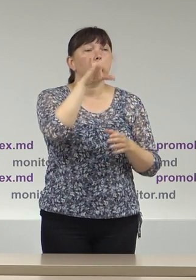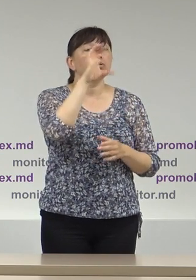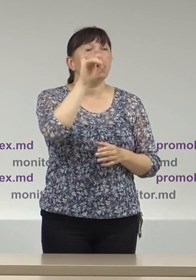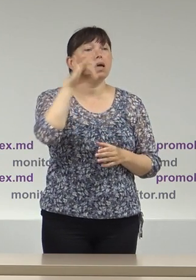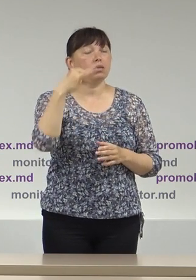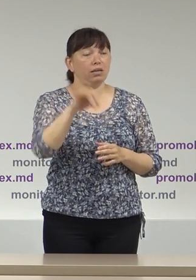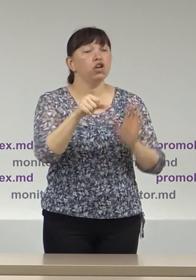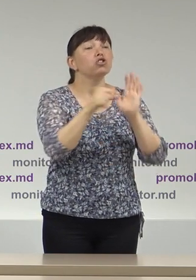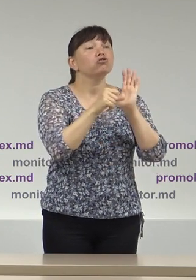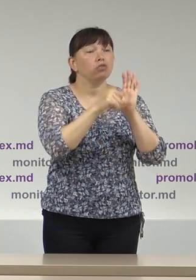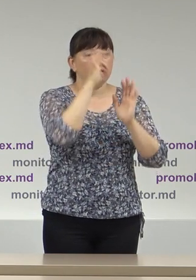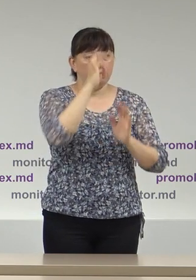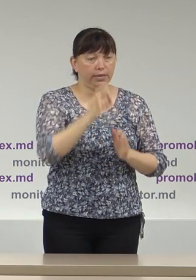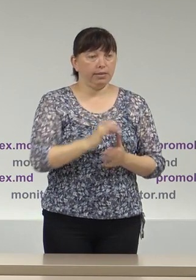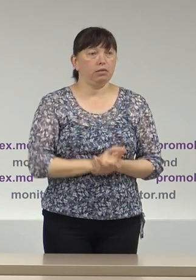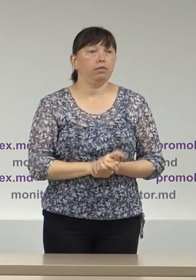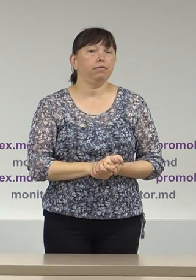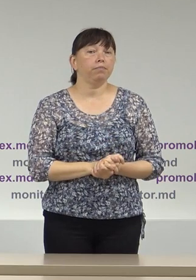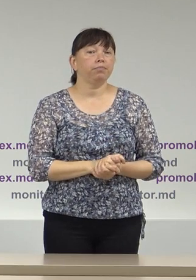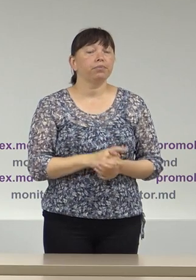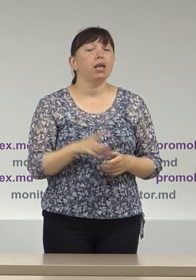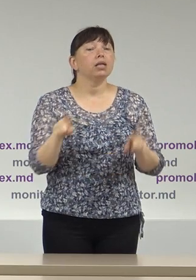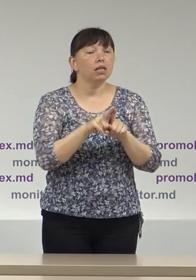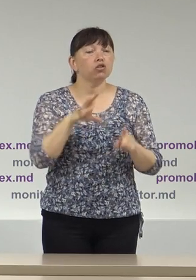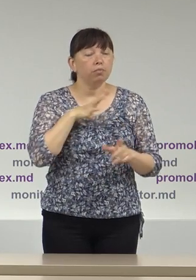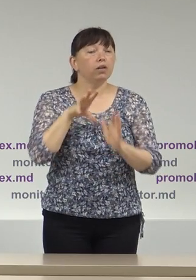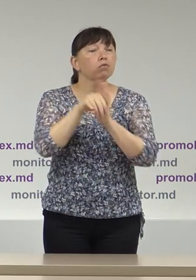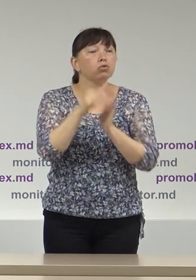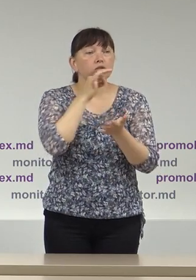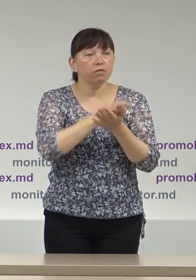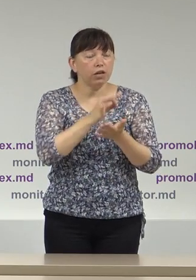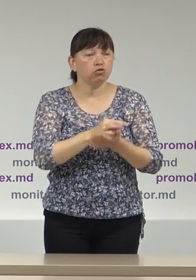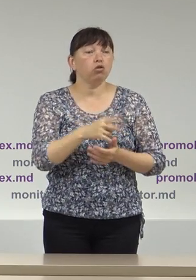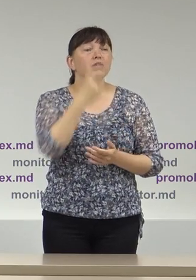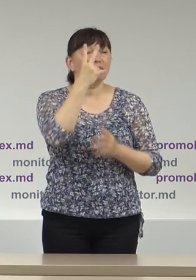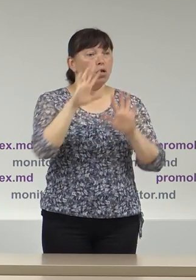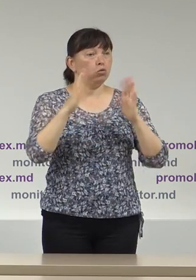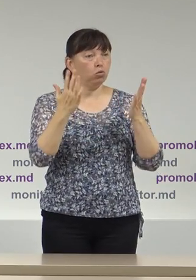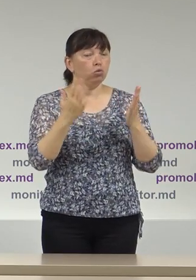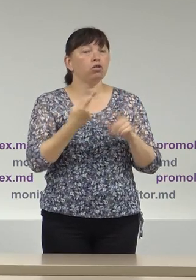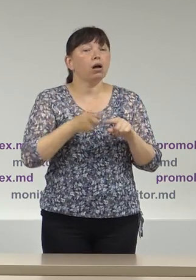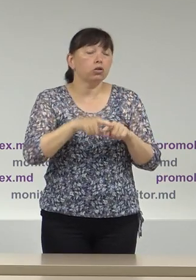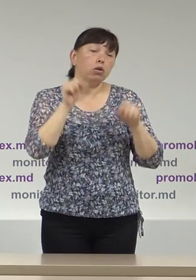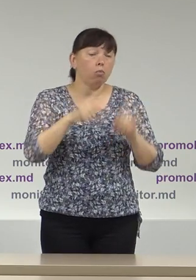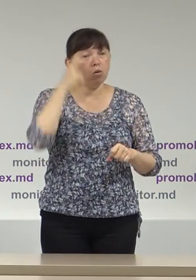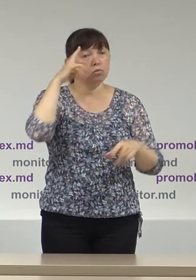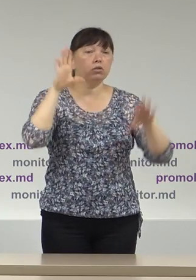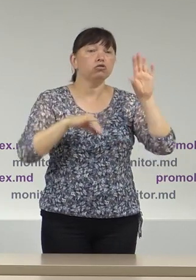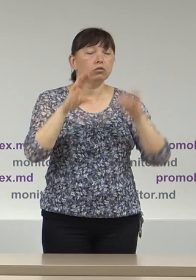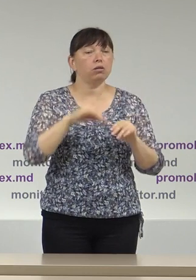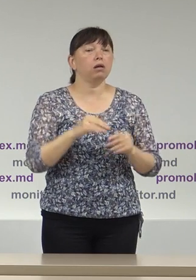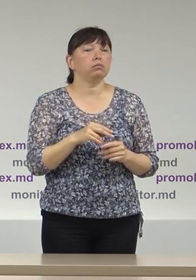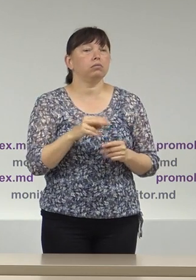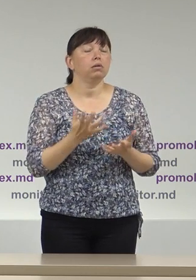Usat în 6% din cazuri Au fost raportate de asemenea cel puțin două cazuri ce pot fi calificate drept